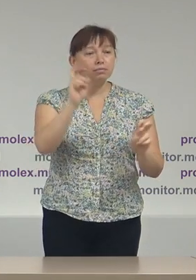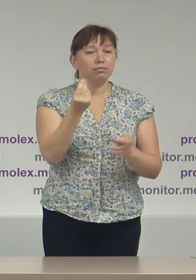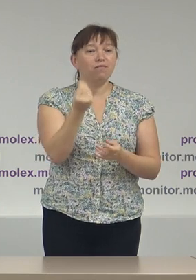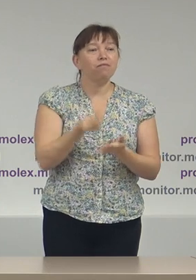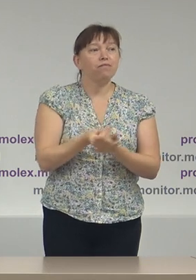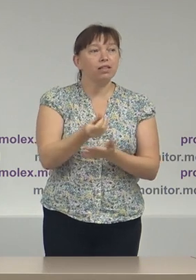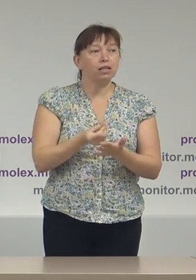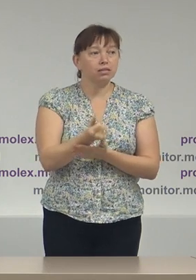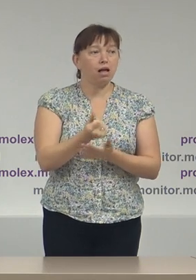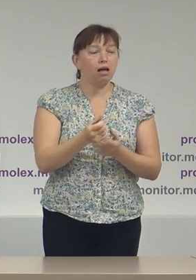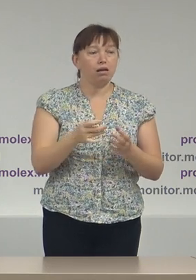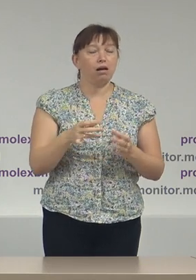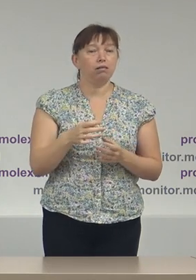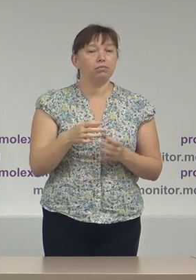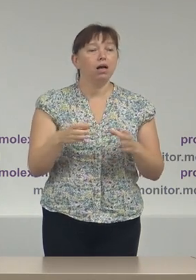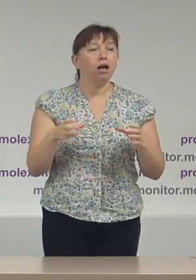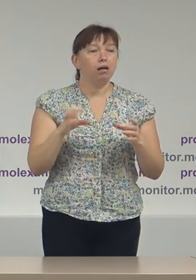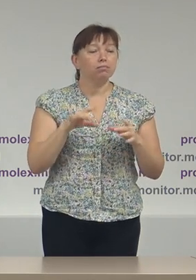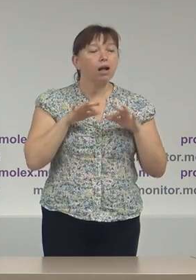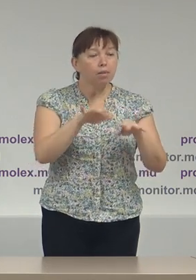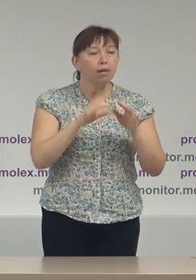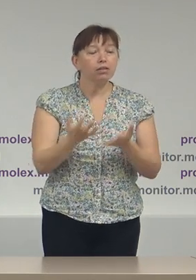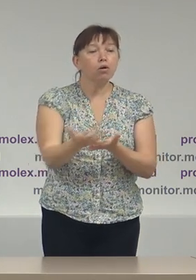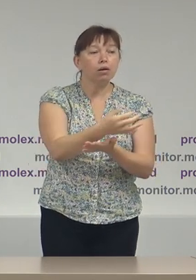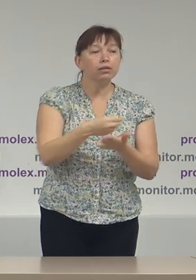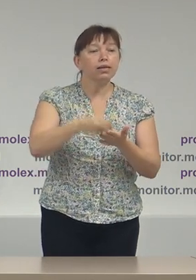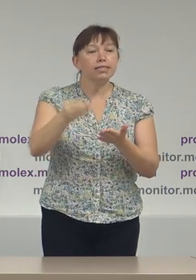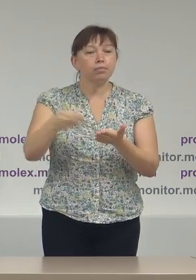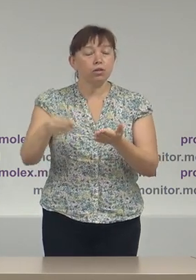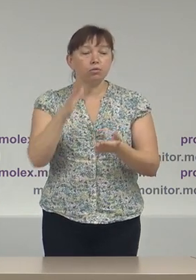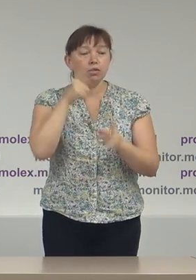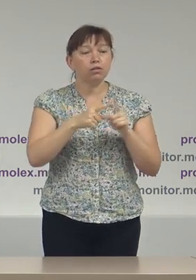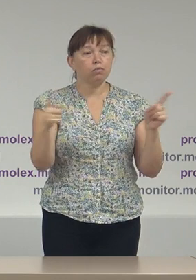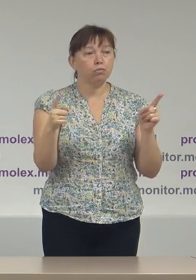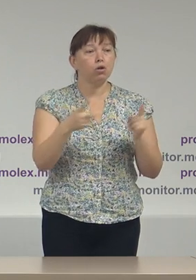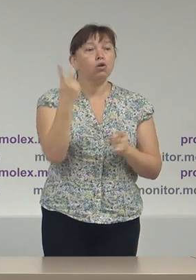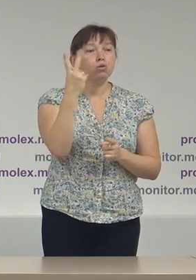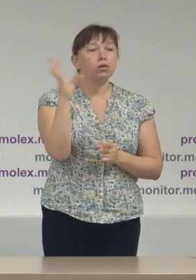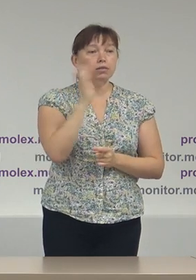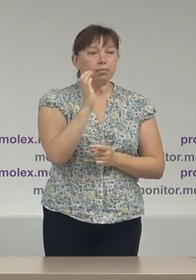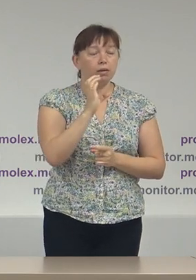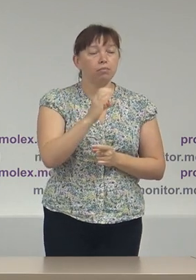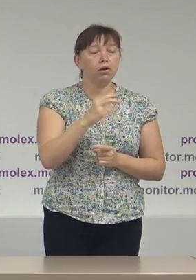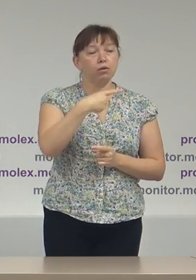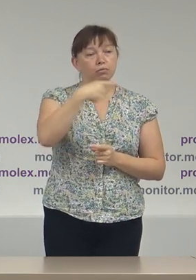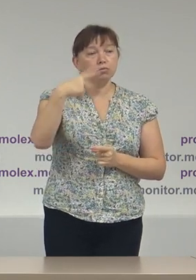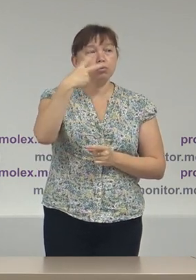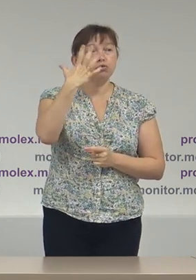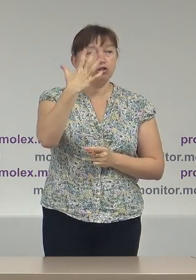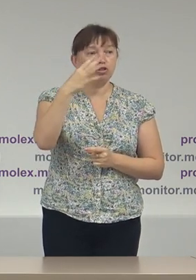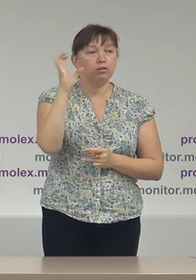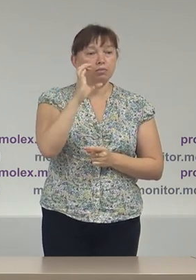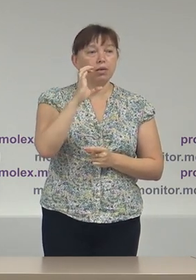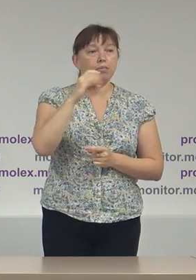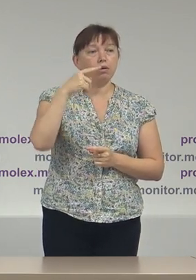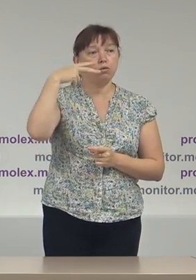campaniei de colectare a semnăturilor pentru intervalul 2 septembrie 25 septembrie 2020.